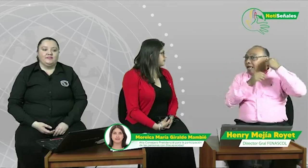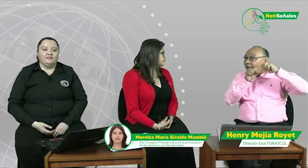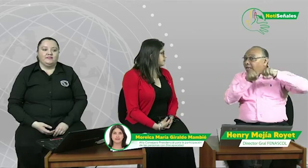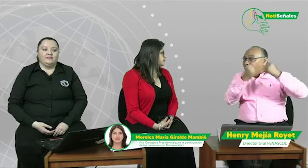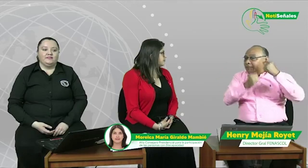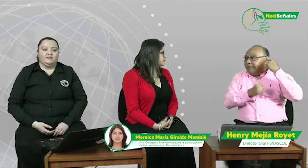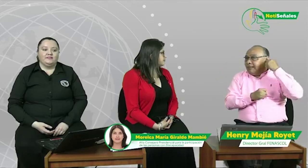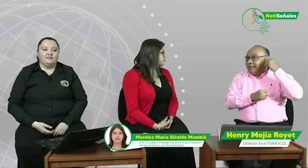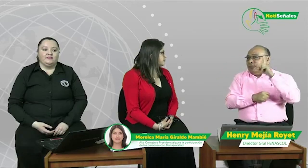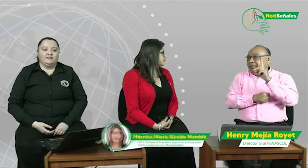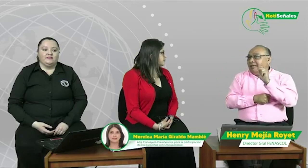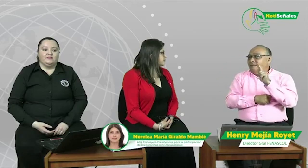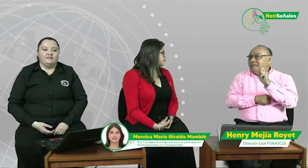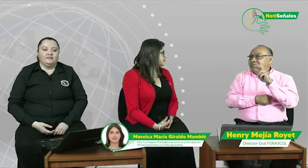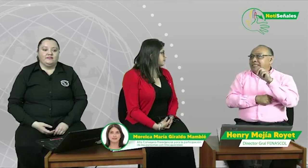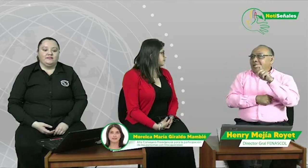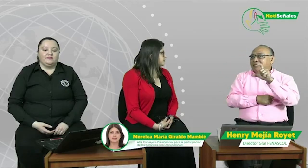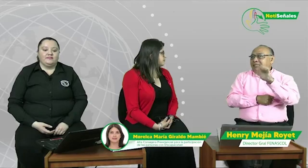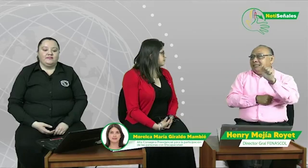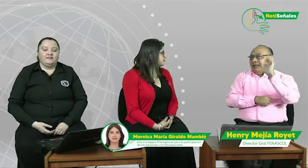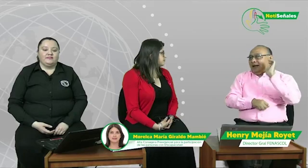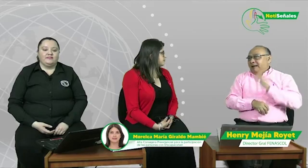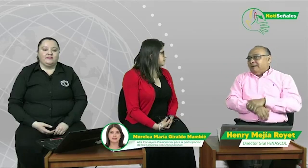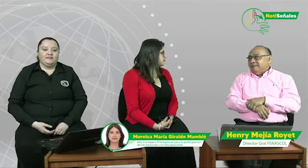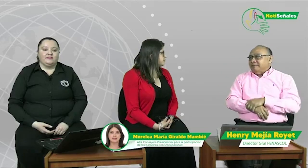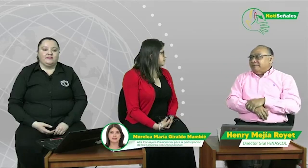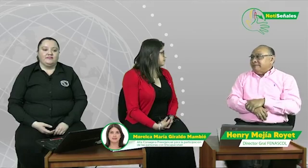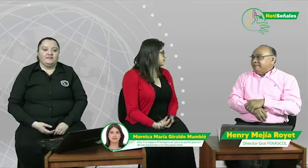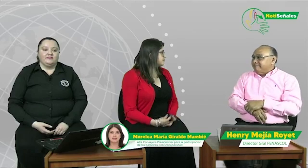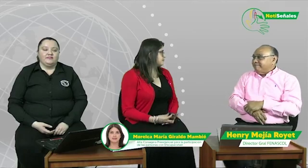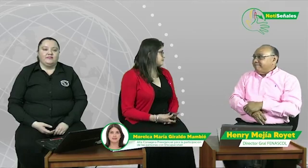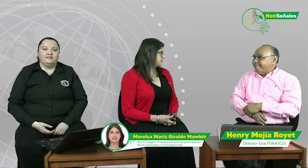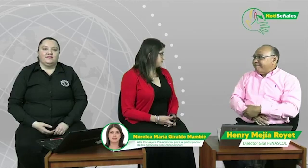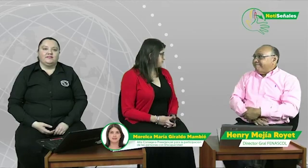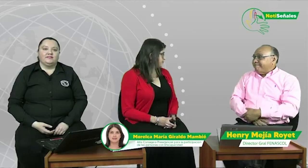quieren tener esa accesibilidad y realmente se les responde desde el déficit.